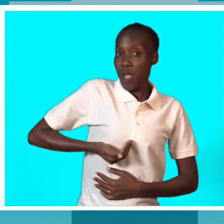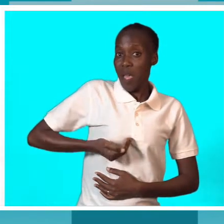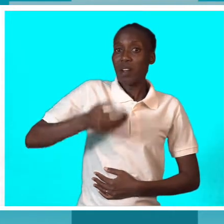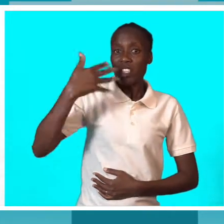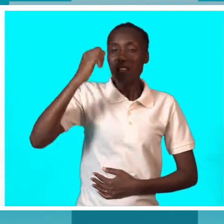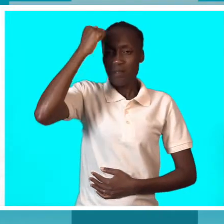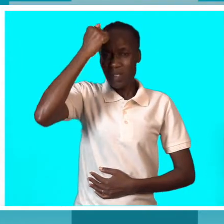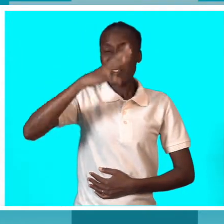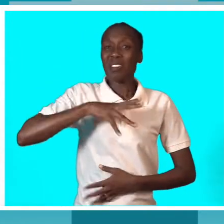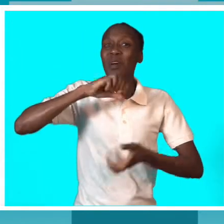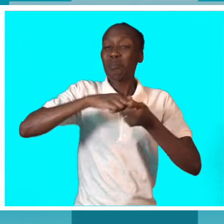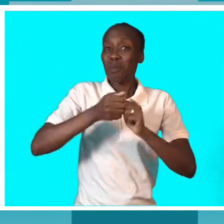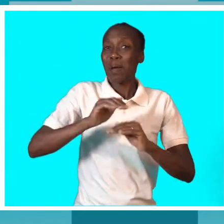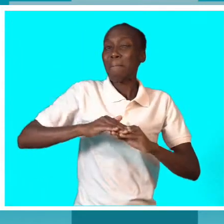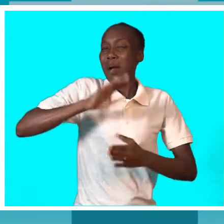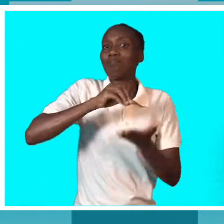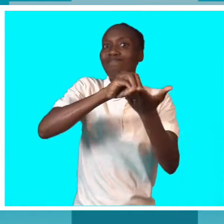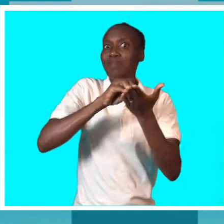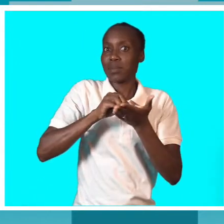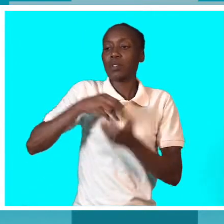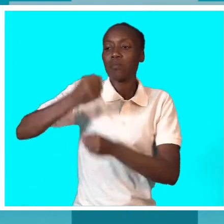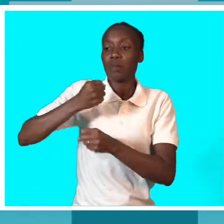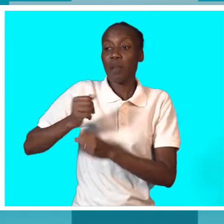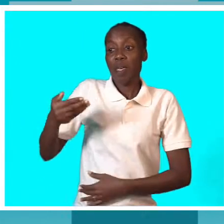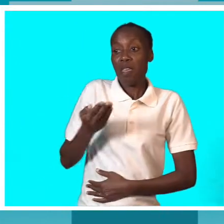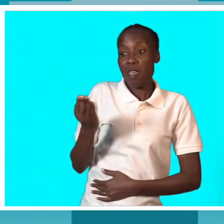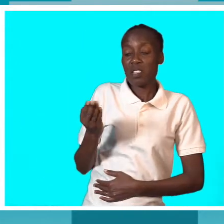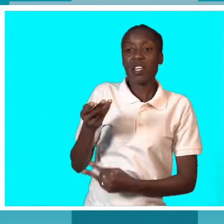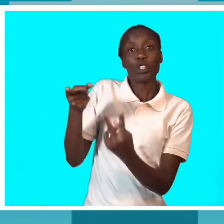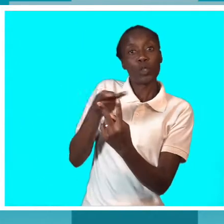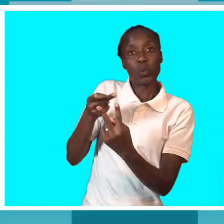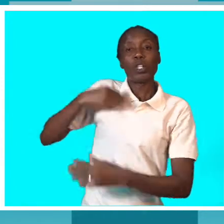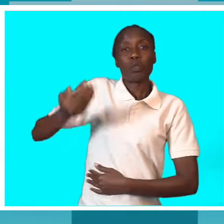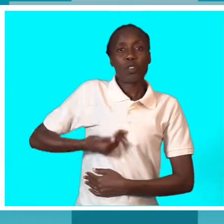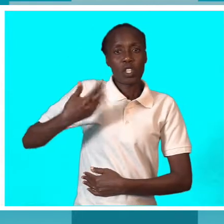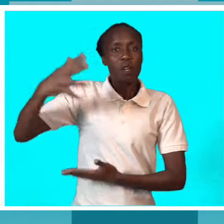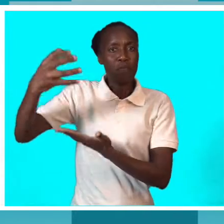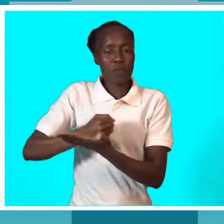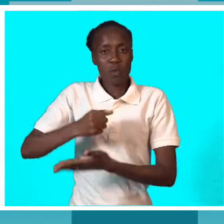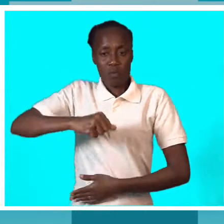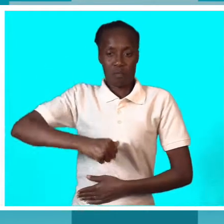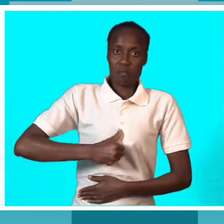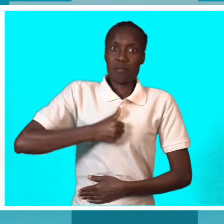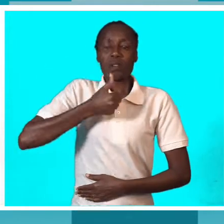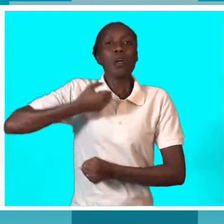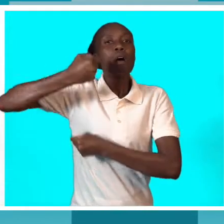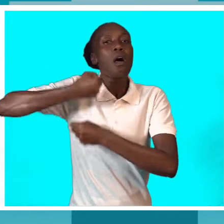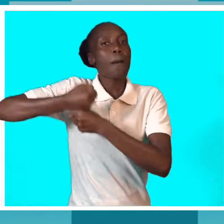deficiência. Essas duas senhoras conseguiram, sobretudo, um alto emprego. Marcelo, agradecer por ter vindo cá.